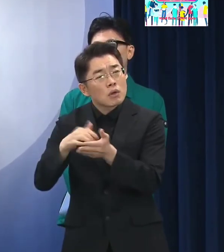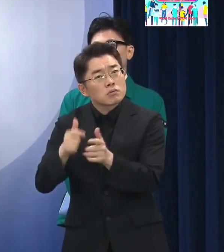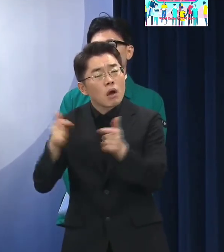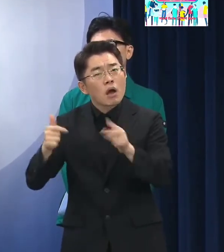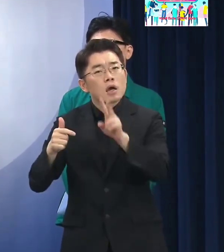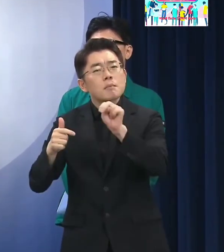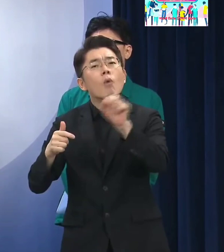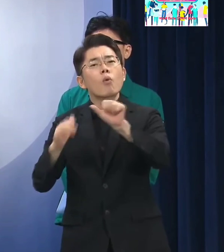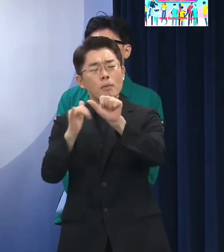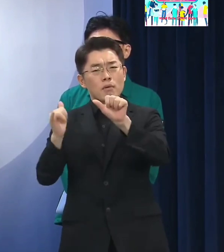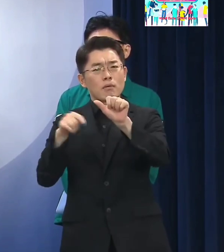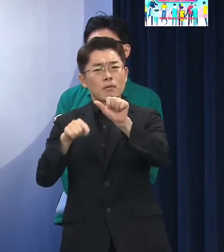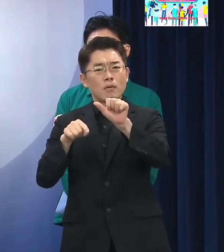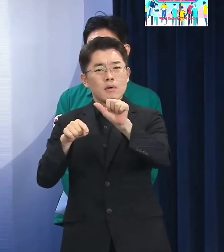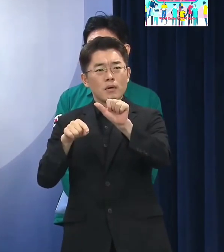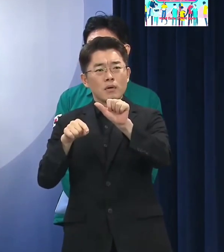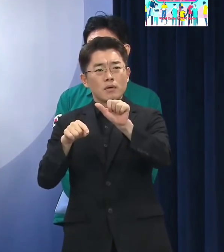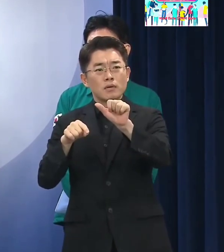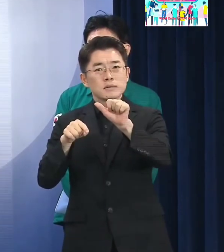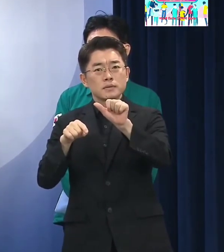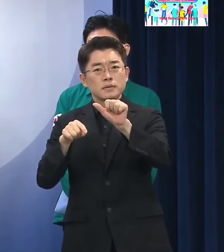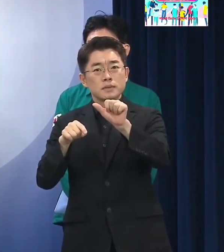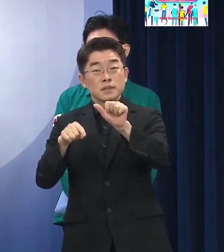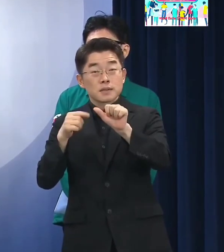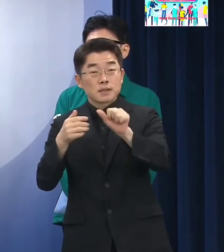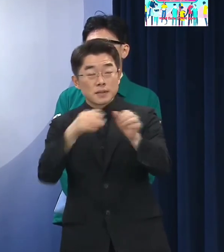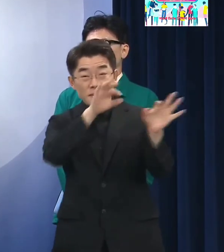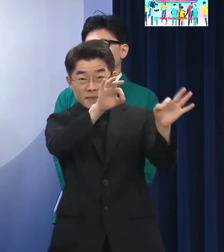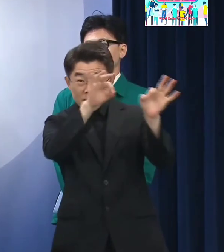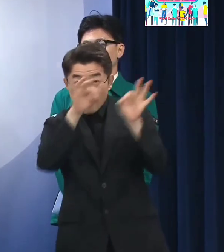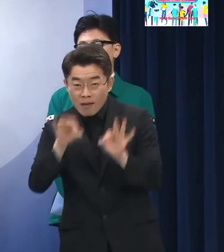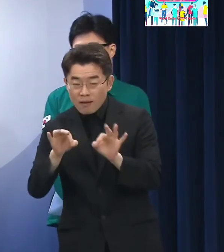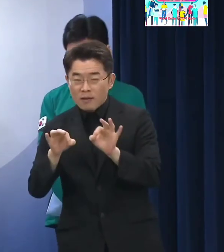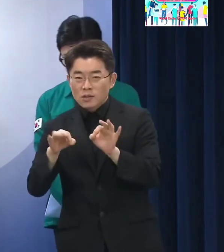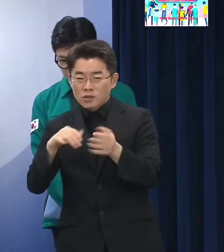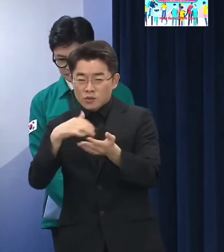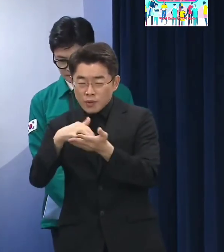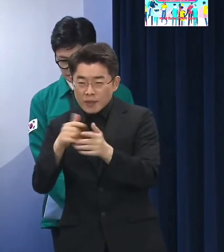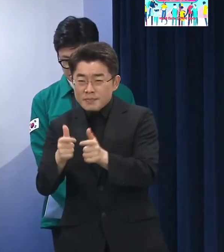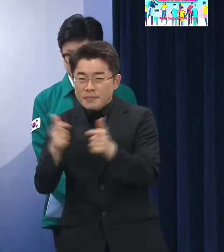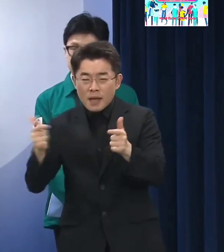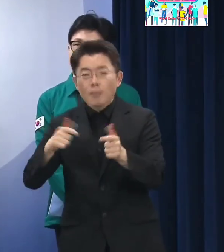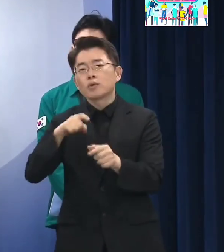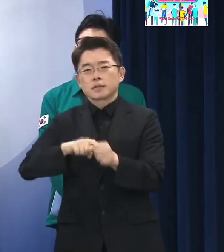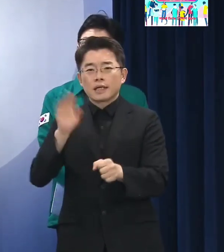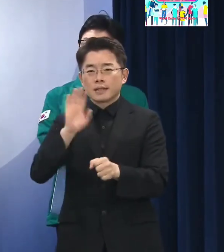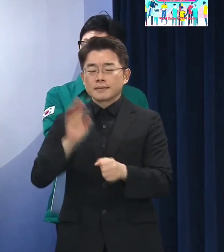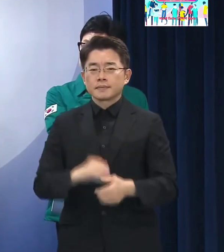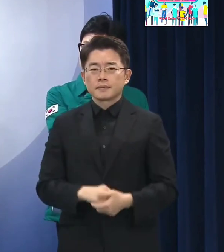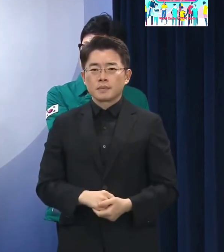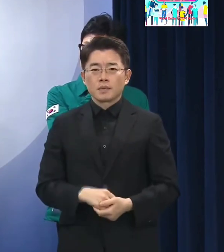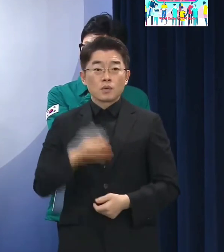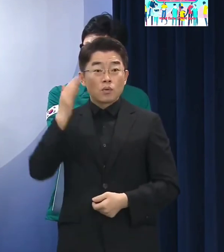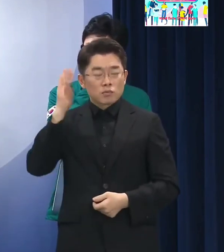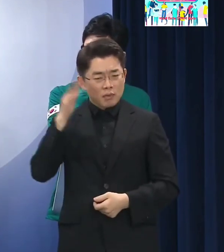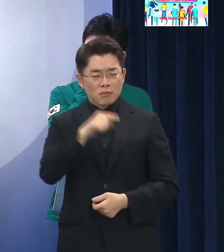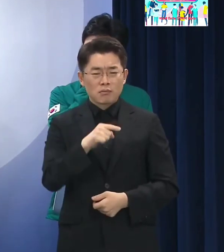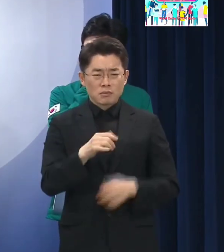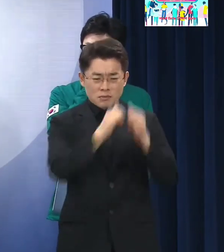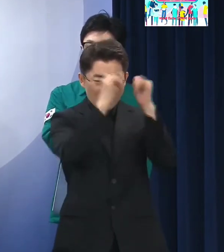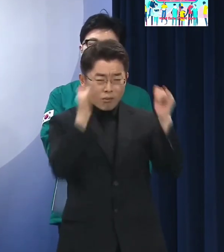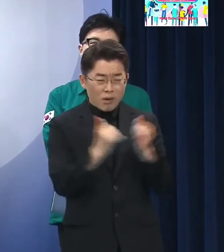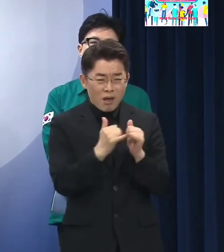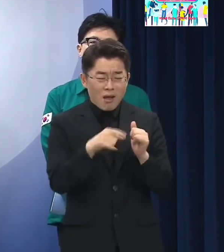그때 기준까지는 아니더라도 최근에 어떤 1년에 이런 범죄 상황 그리고 또 테러